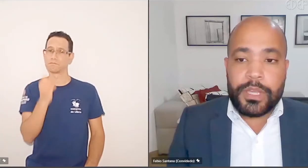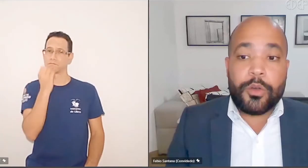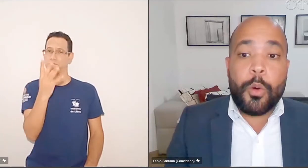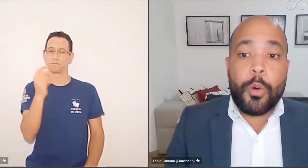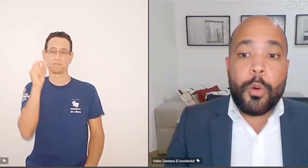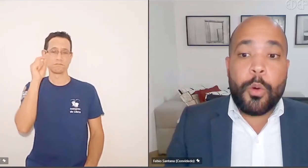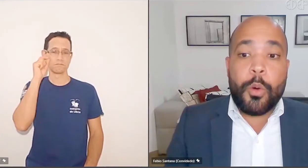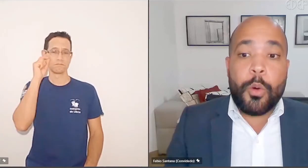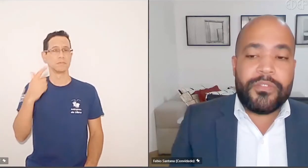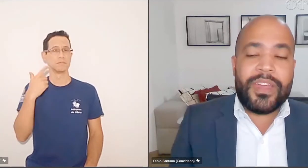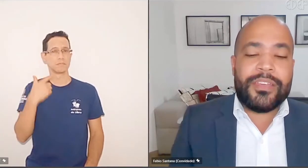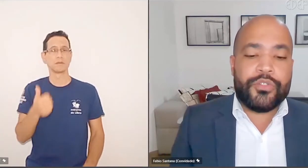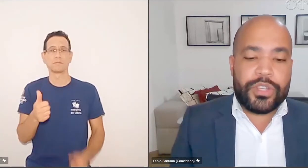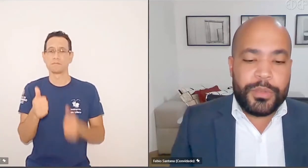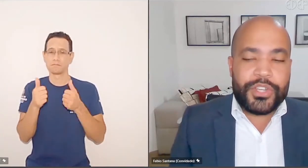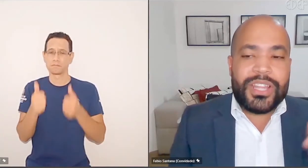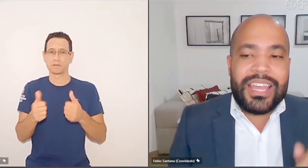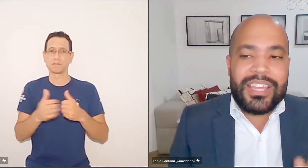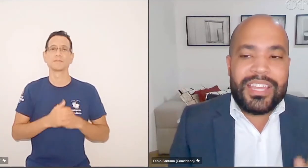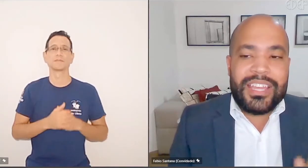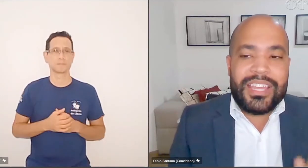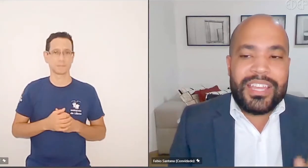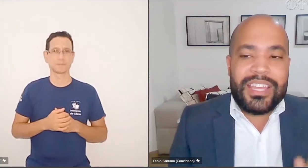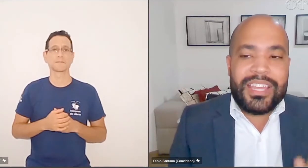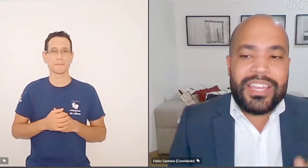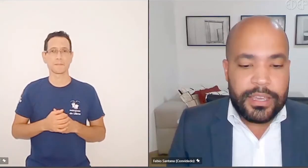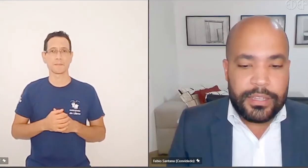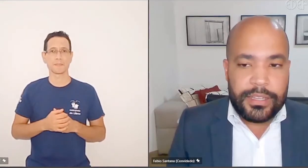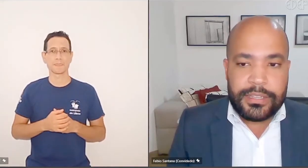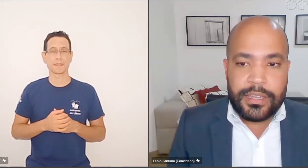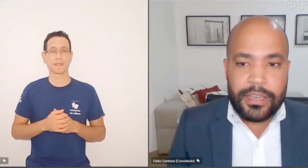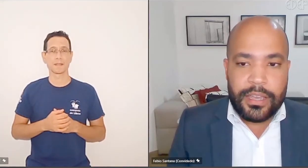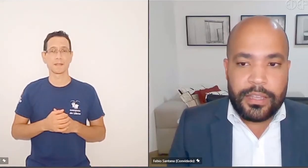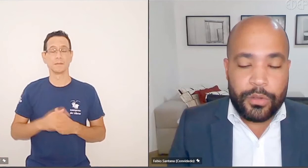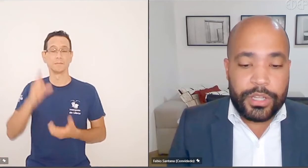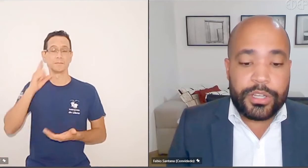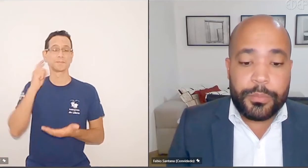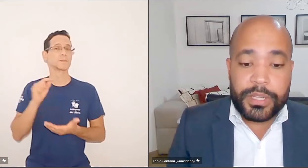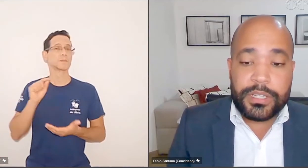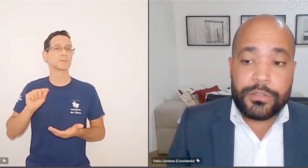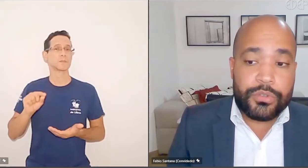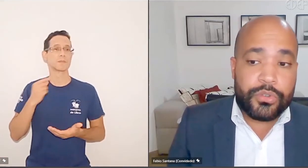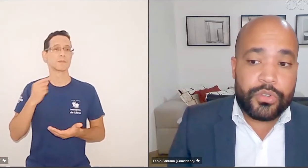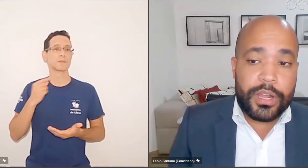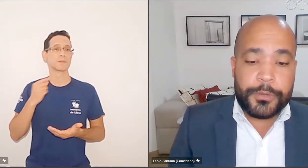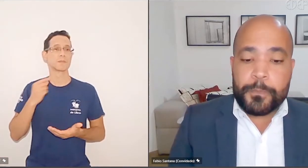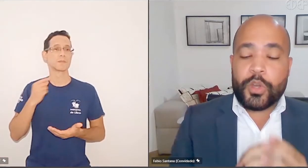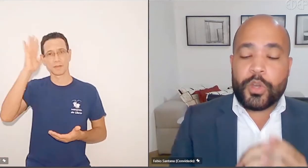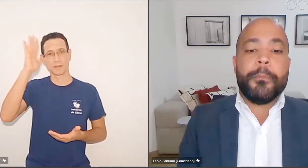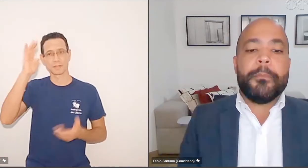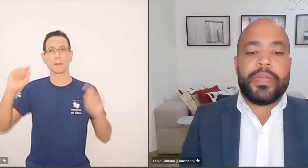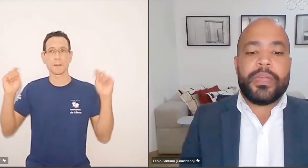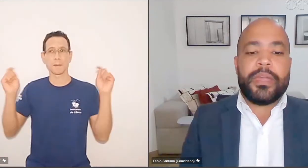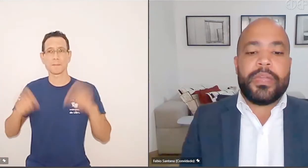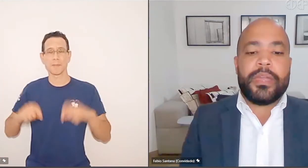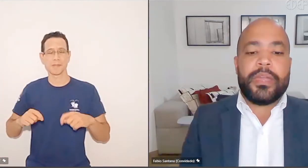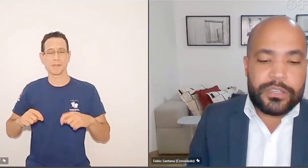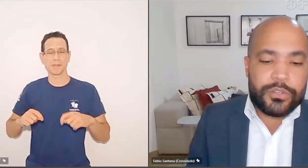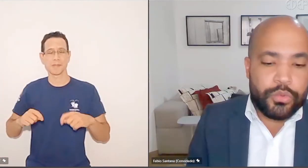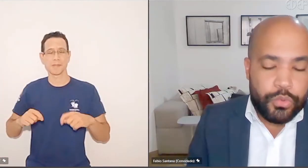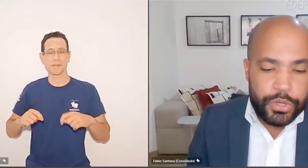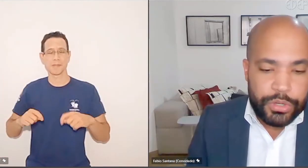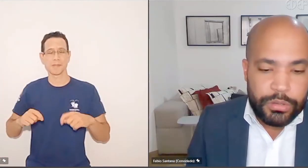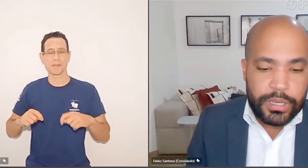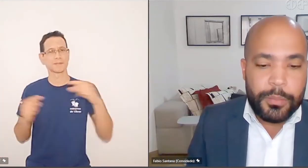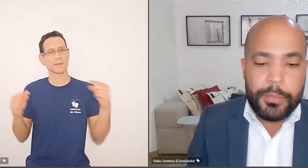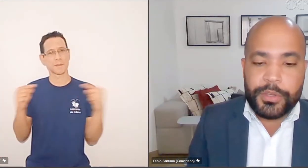como uma medida que vem justamente na esteira dessa teoria das capacidades institucionais. Nós temos também o